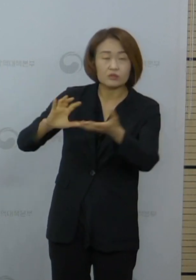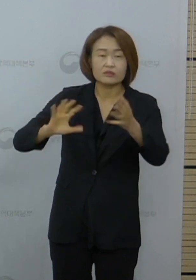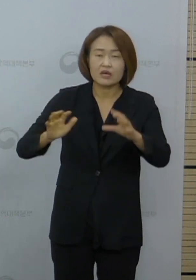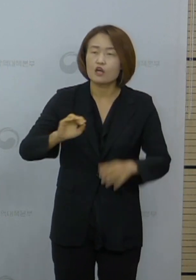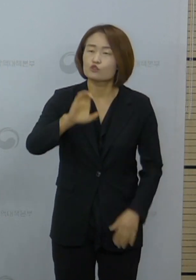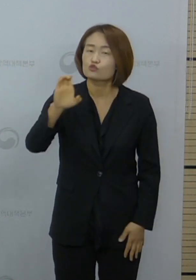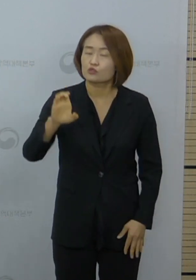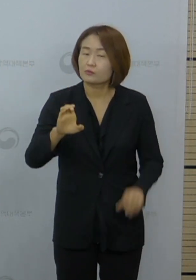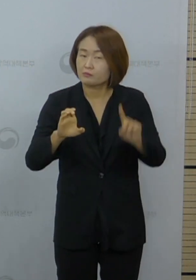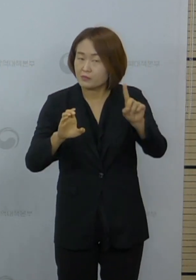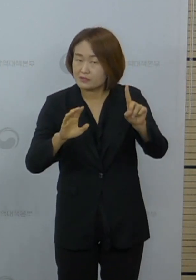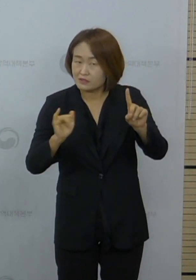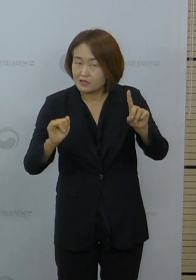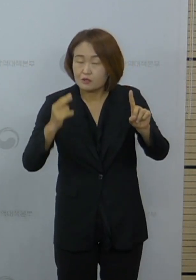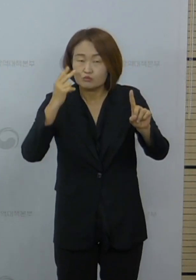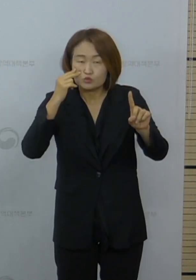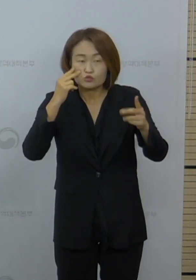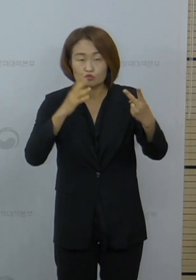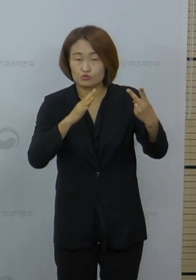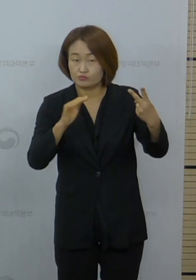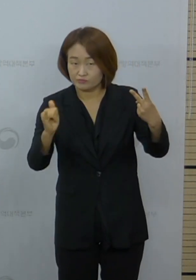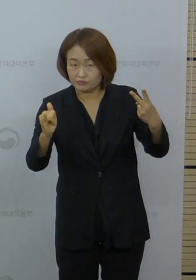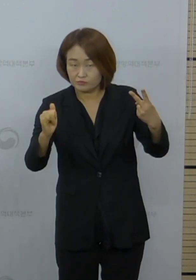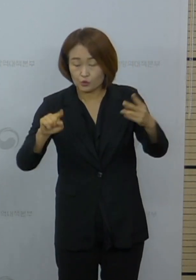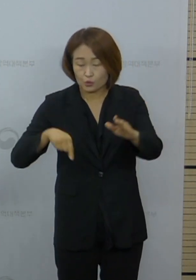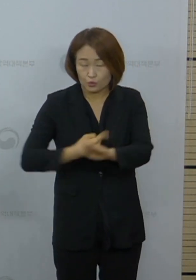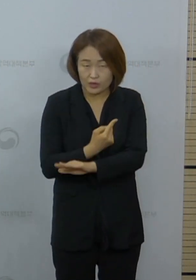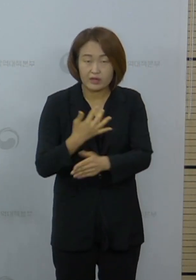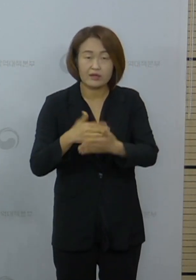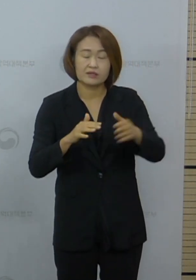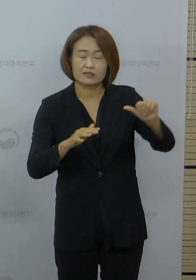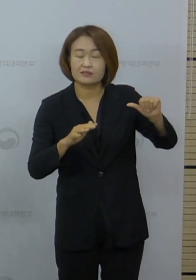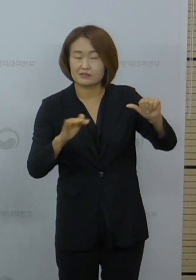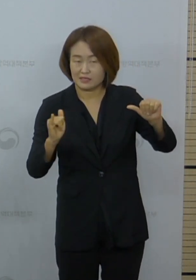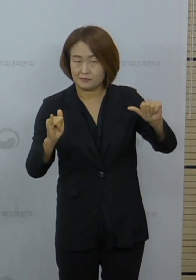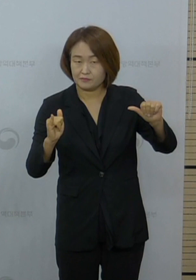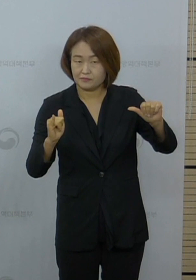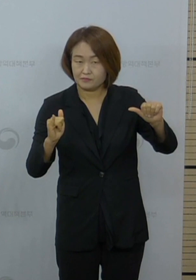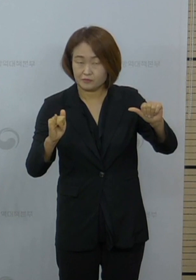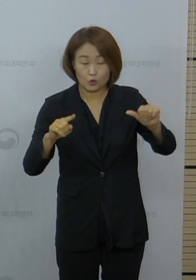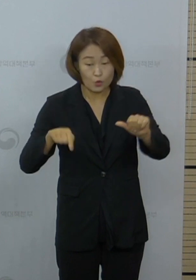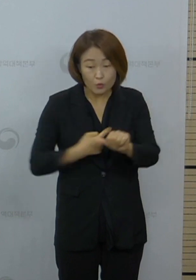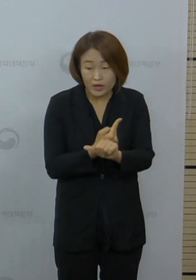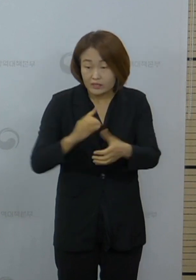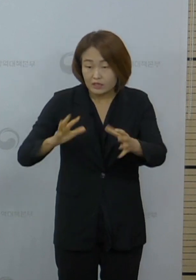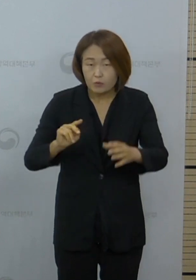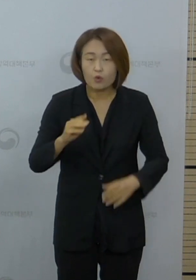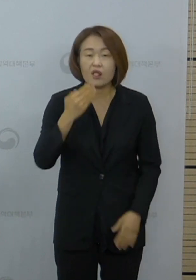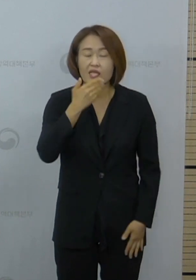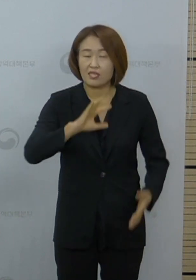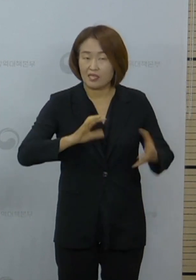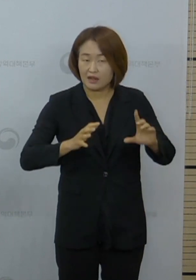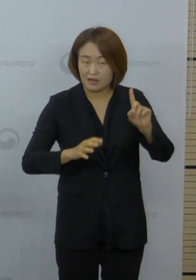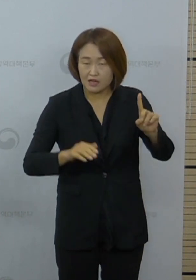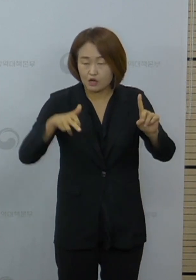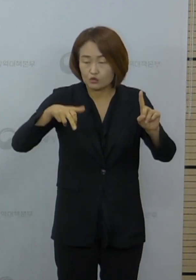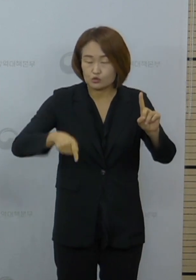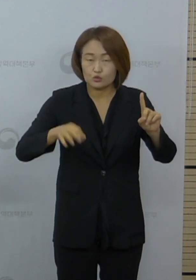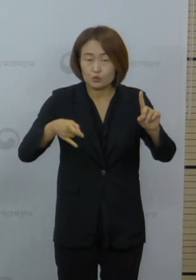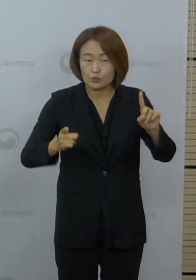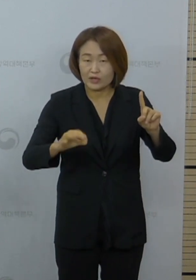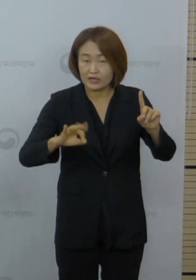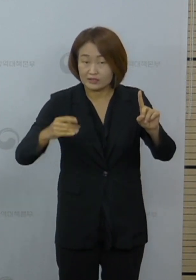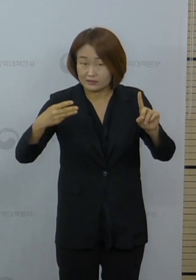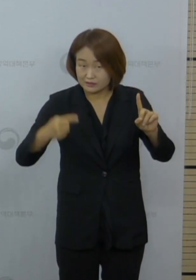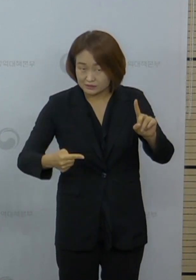유럽이 1명, 미주 지역이 2명, 기타가 5명이었고 기타 지역은 필리핀 1명, 쿠웨이트 1명,